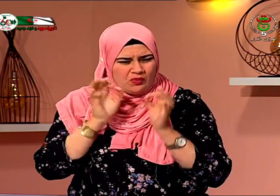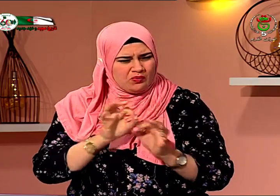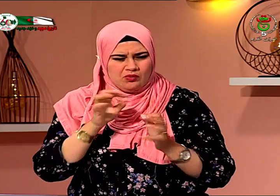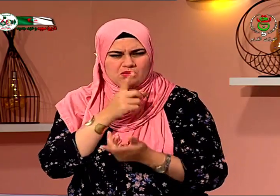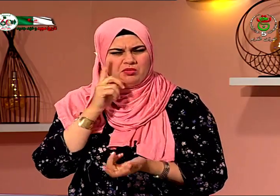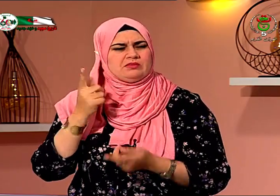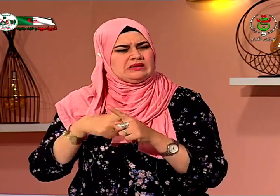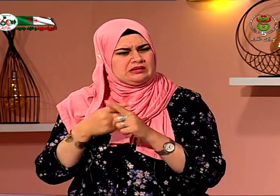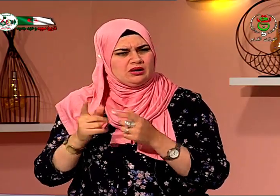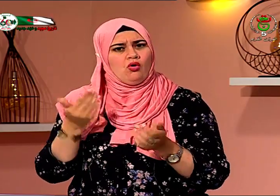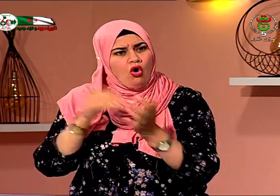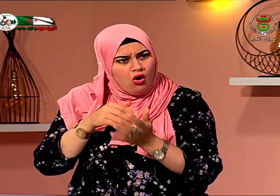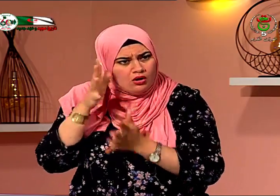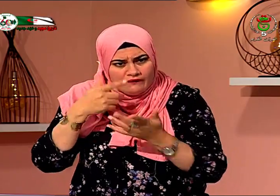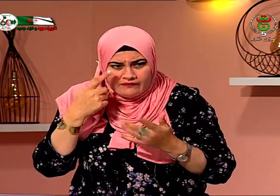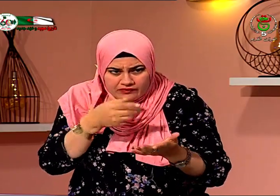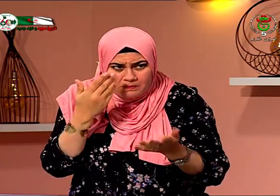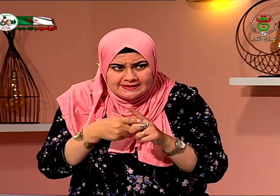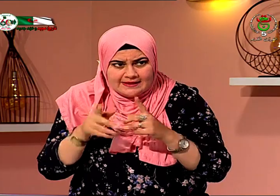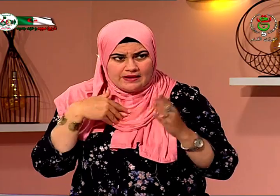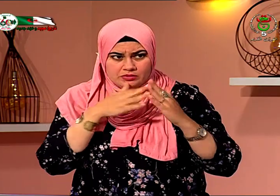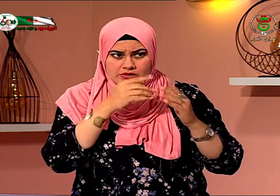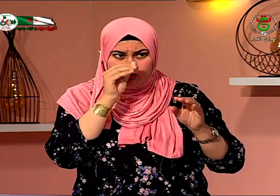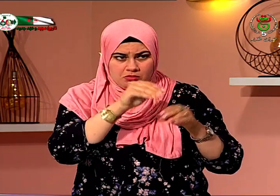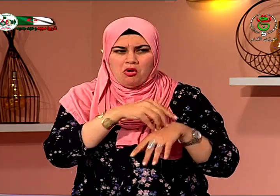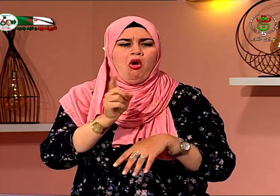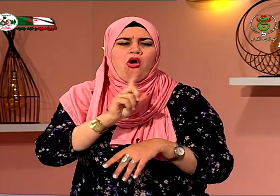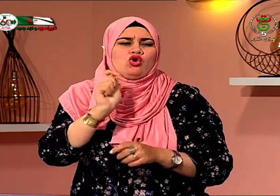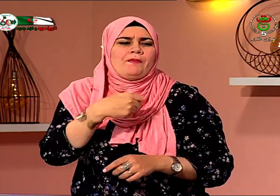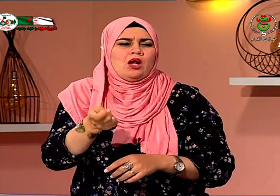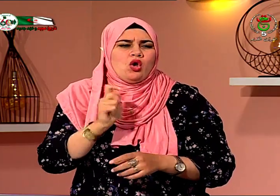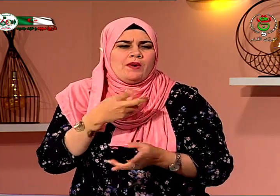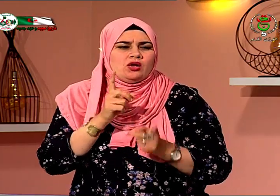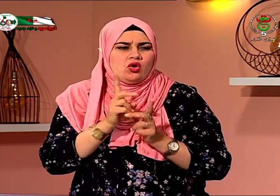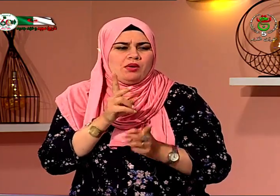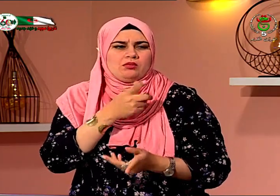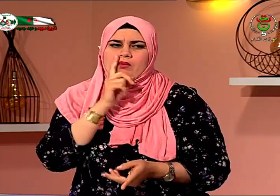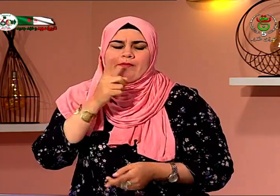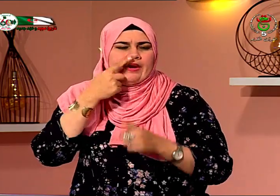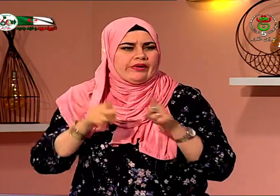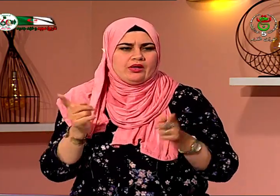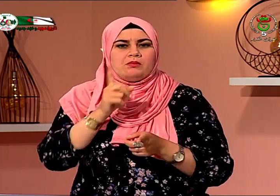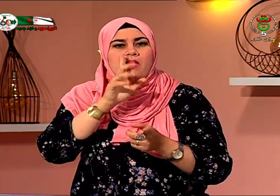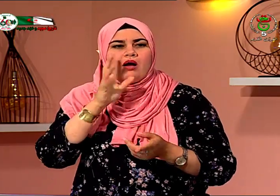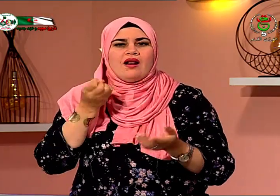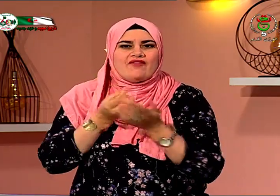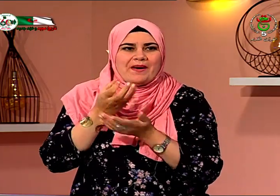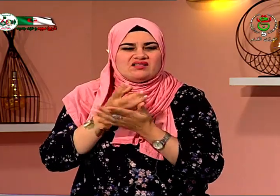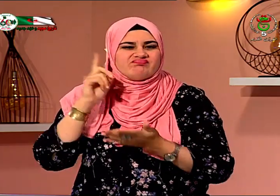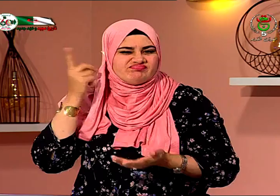العاديين ليس لهم إعاقة فلم يقوموا بذلك ولما أخذوني بسبب أنني مرت بعد